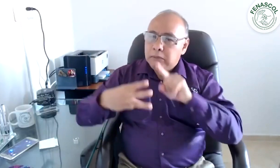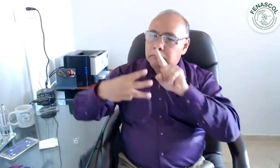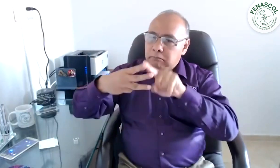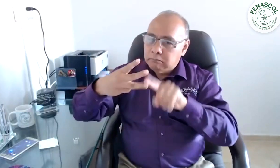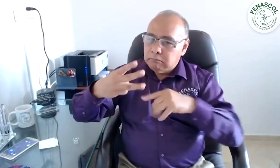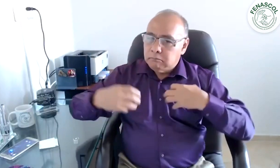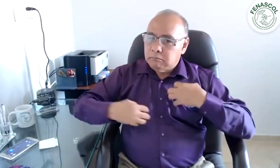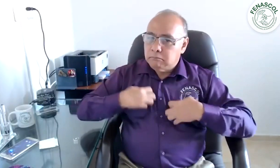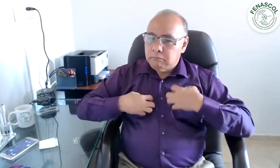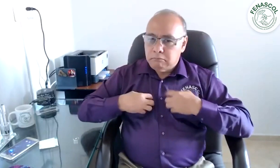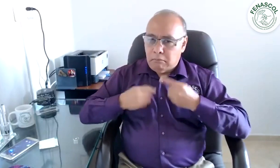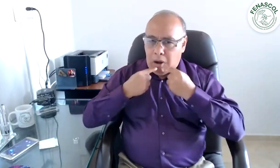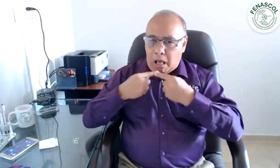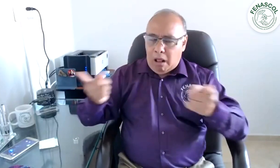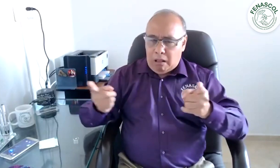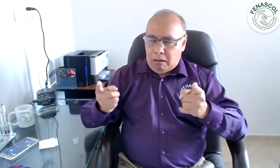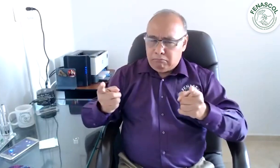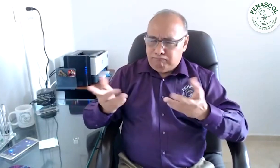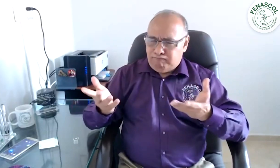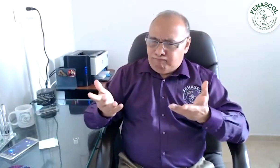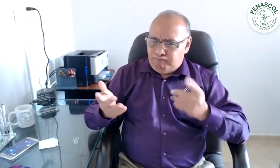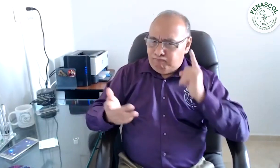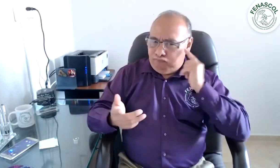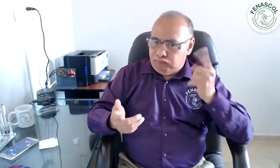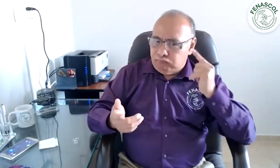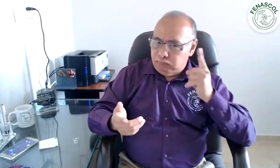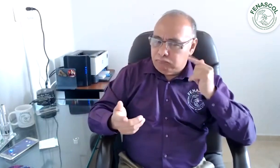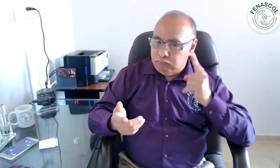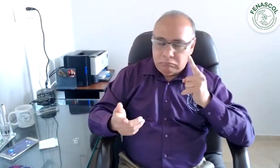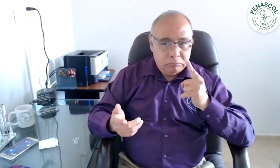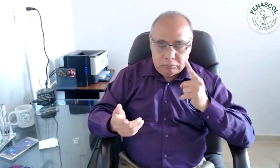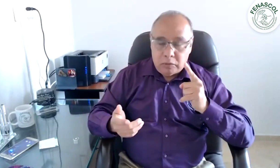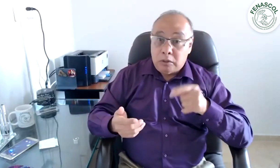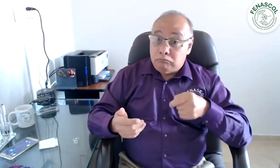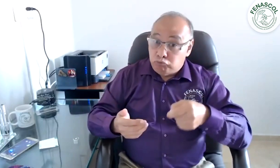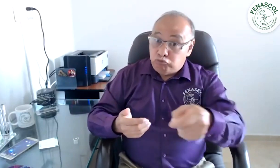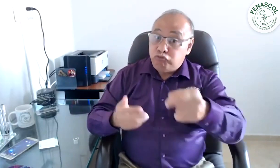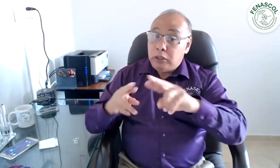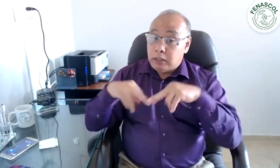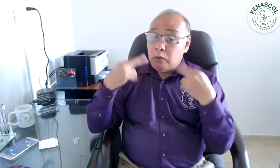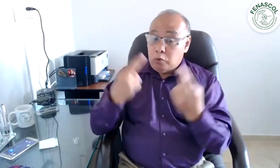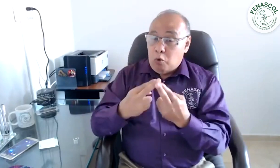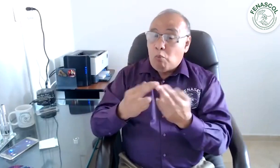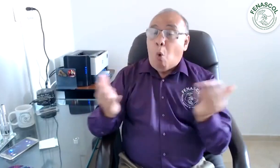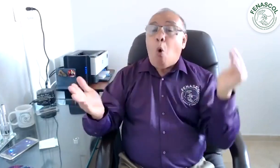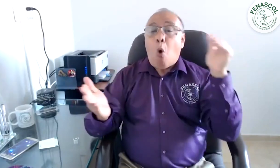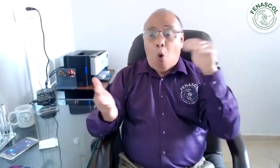C3. Estos tres temas nos inquietan grandemente, es por esto que en la próxima reunión serán expuestos